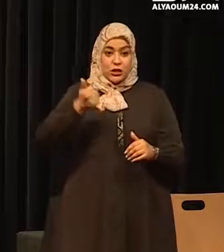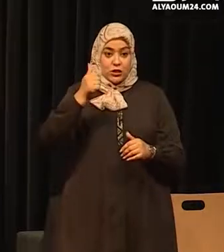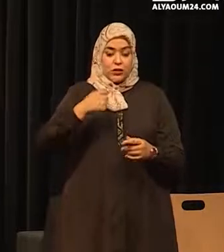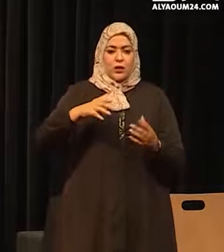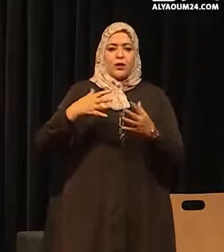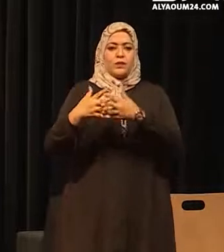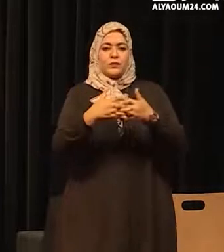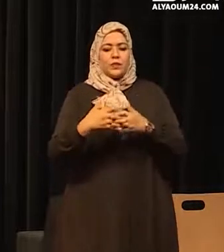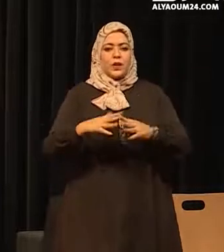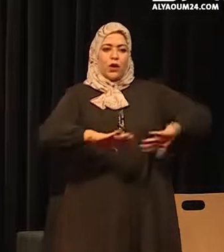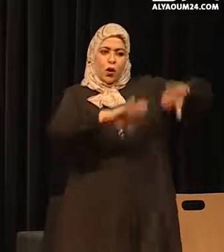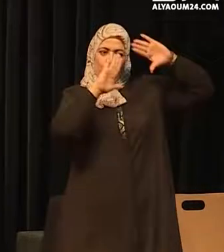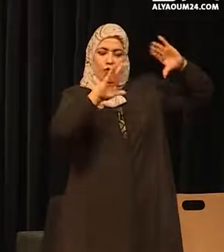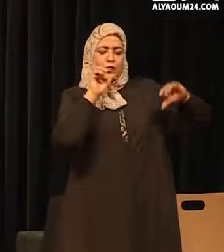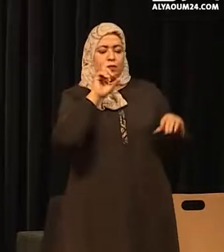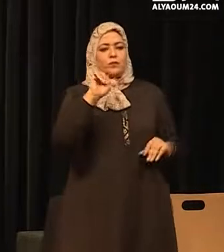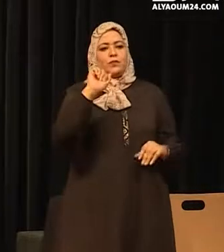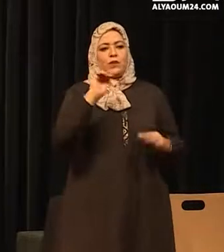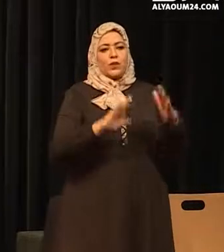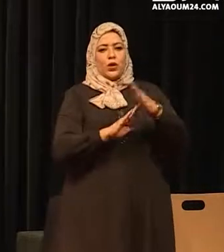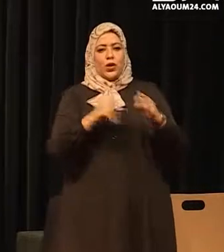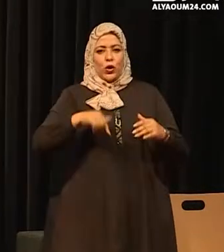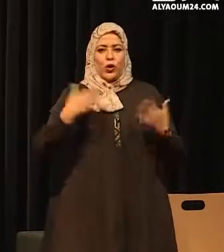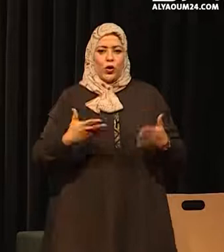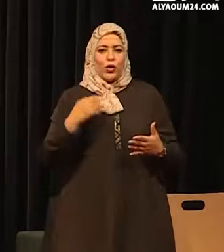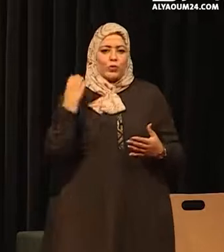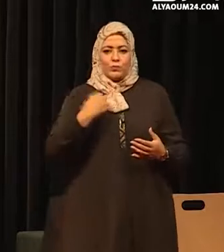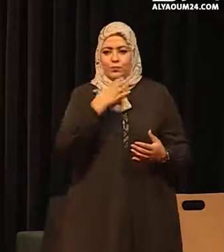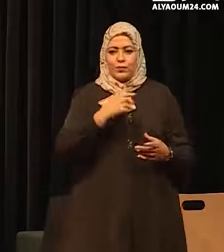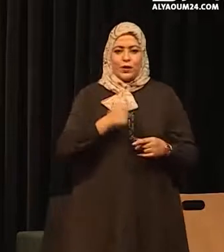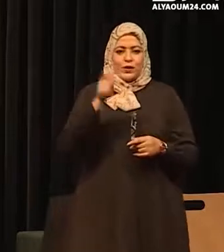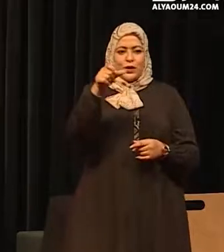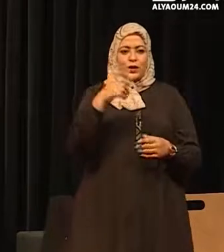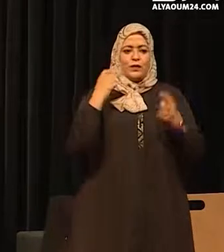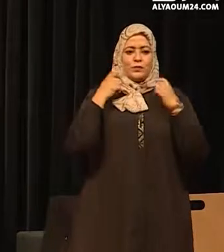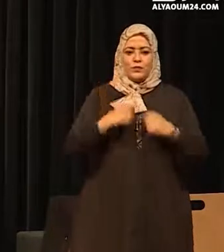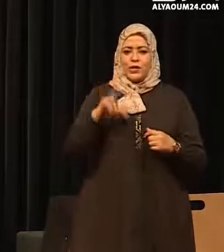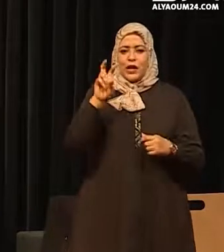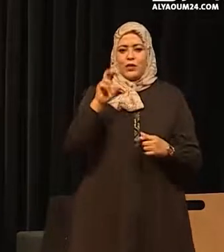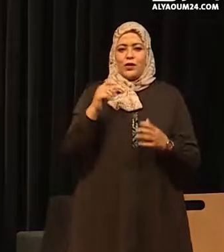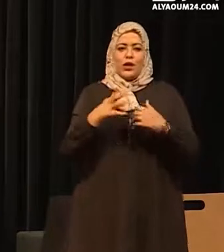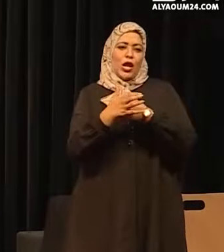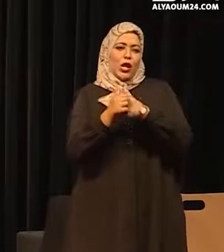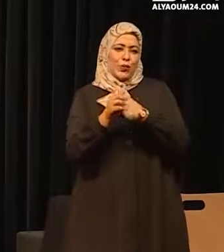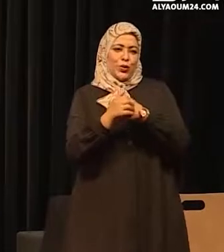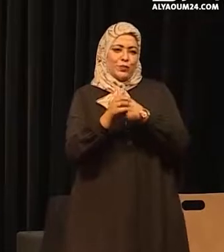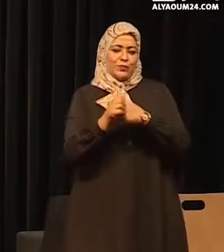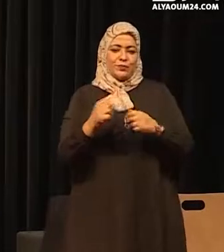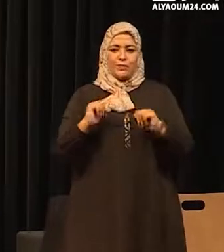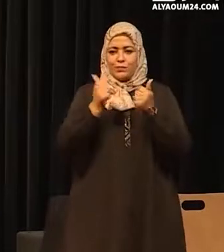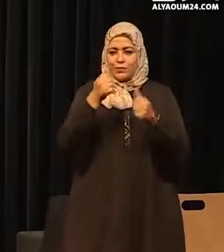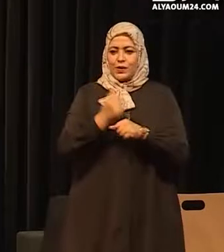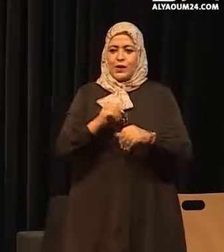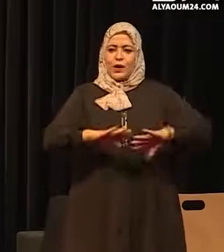الأممي لمحاربة العنف ضد النساء ولهذا أرتدي المشاح ومعدد مننا يرتدي المشاح البطء قائمي للتحسيس حول